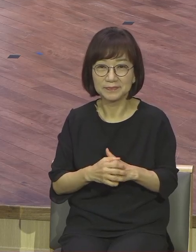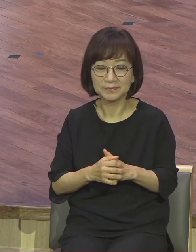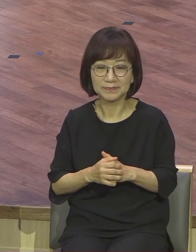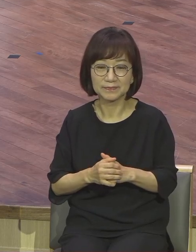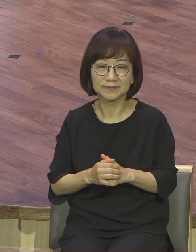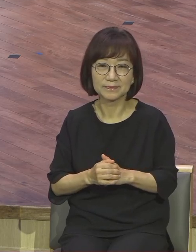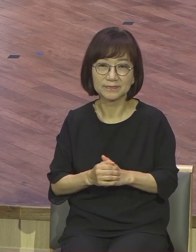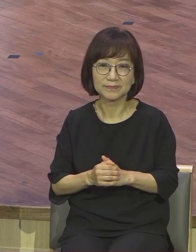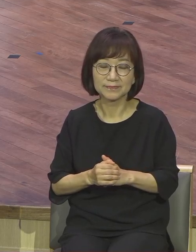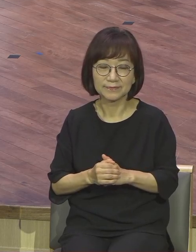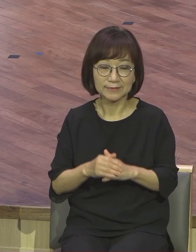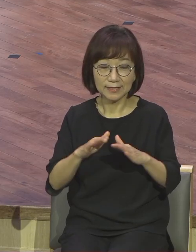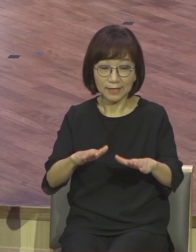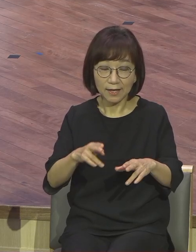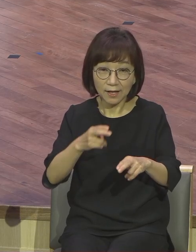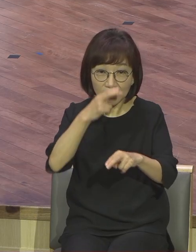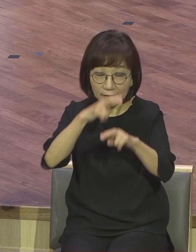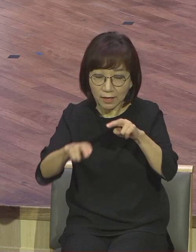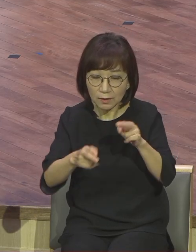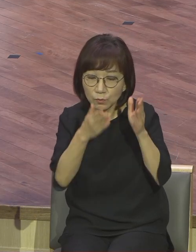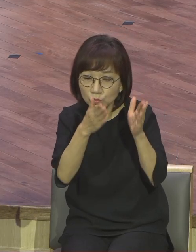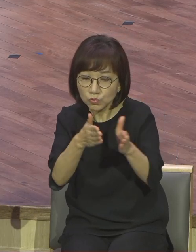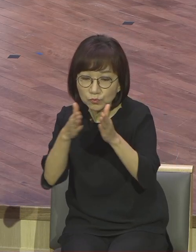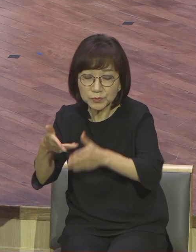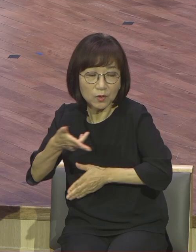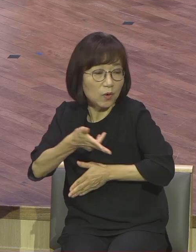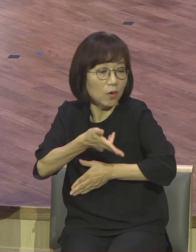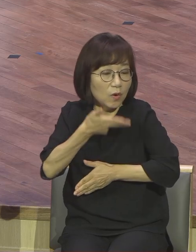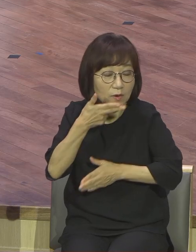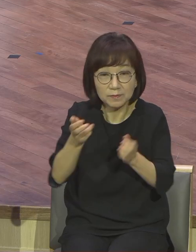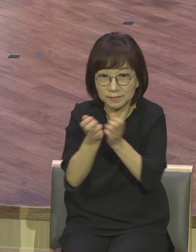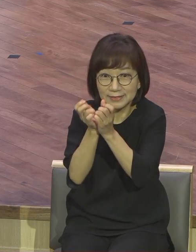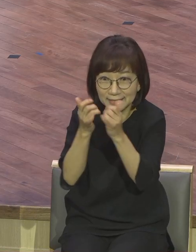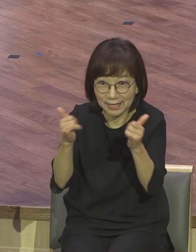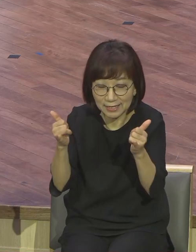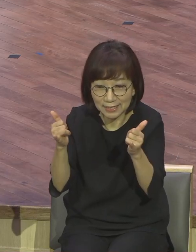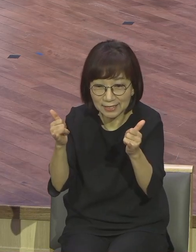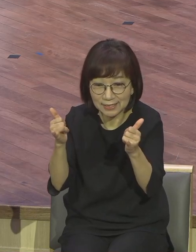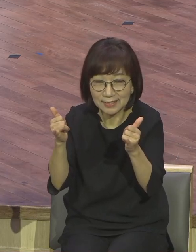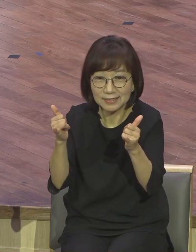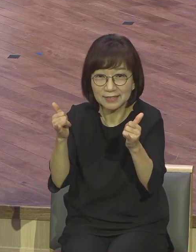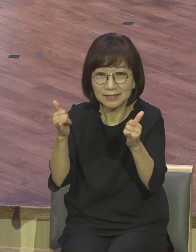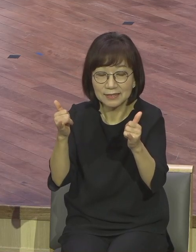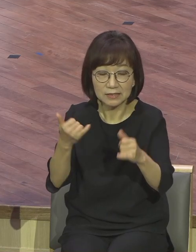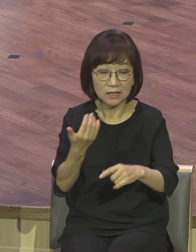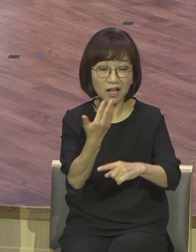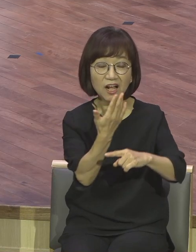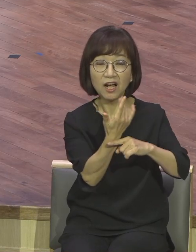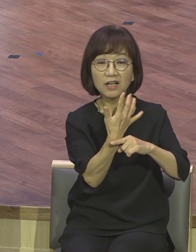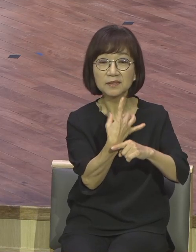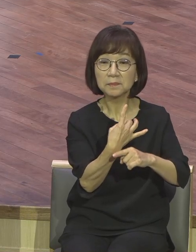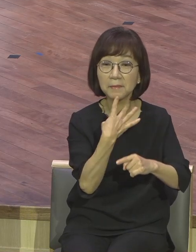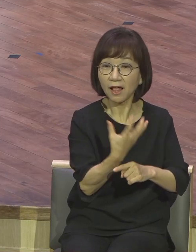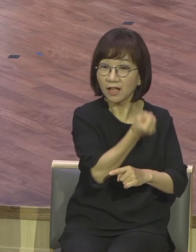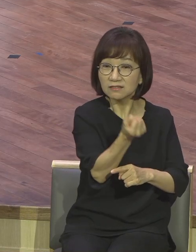기름을 준비하지 못한 사람은 뭐요, 결코 하나님의 나라에 들어갈 수가